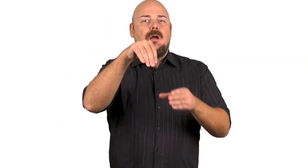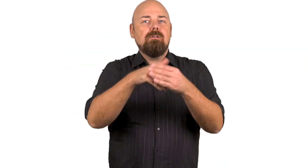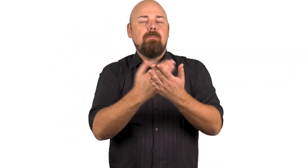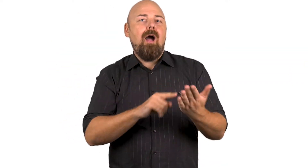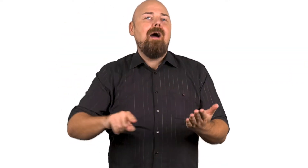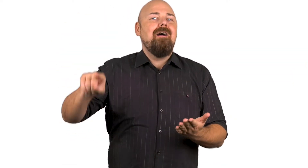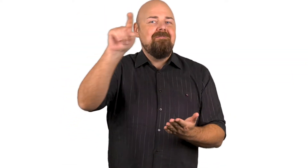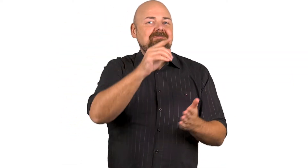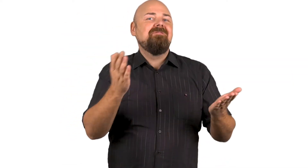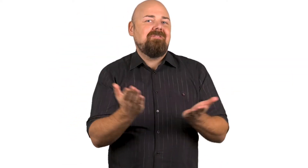samaan aikaan.